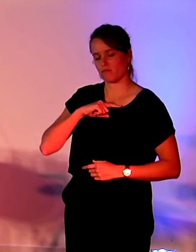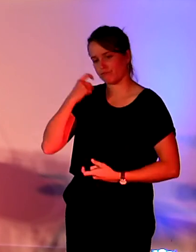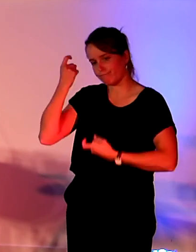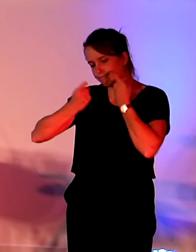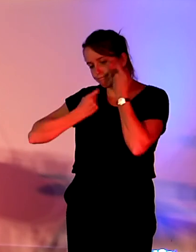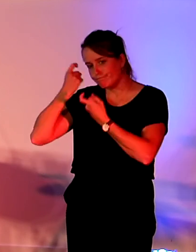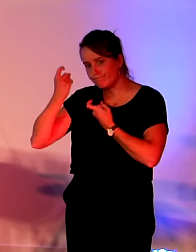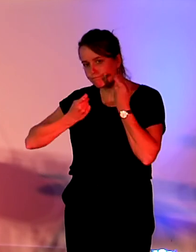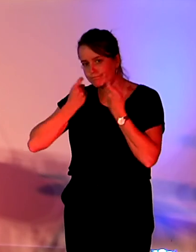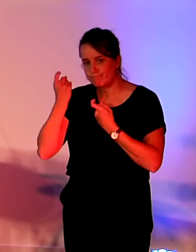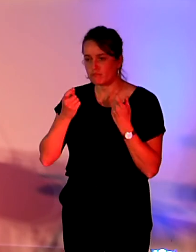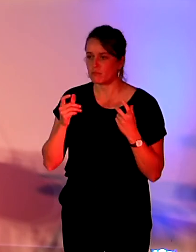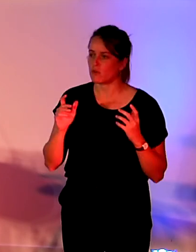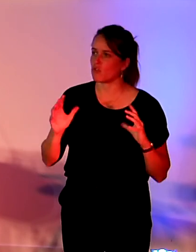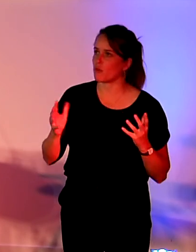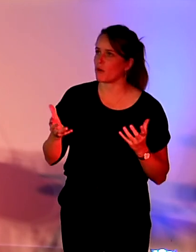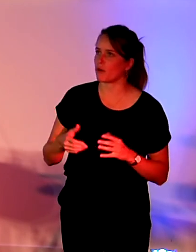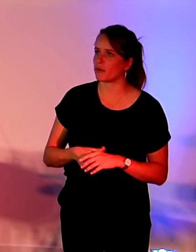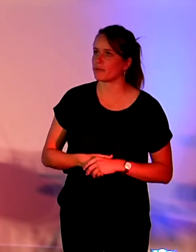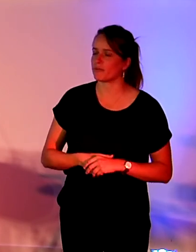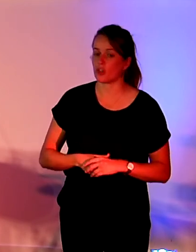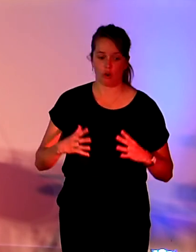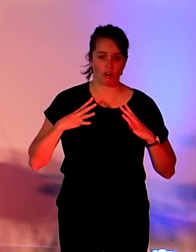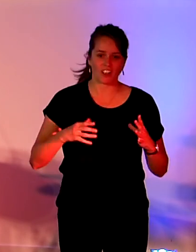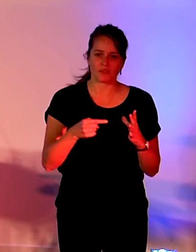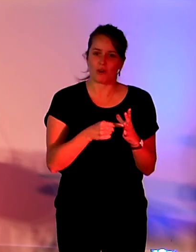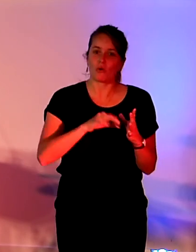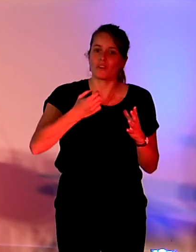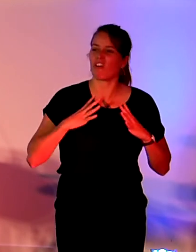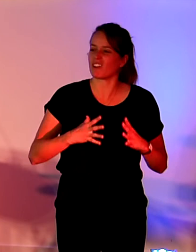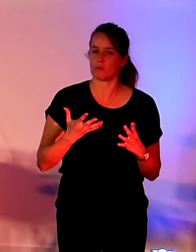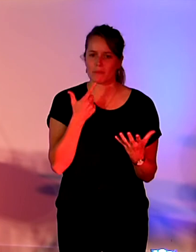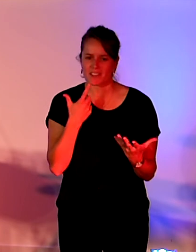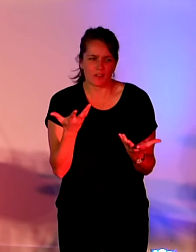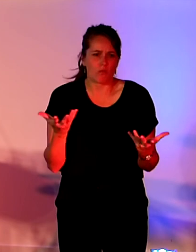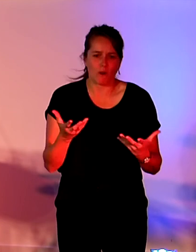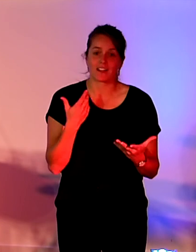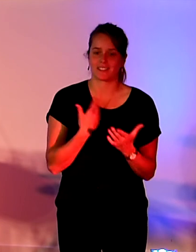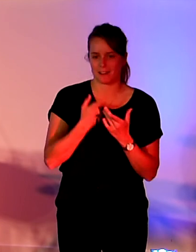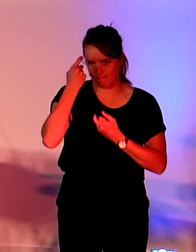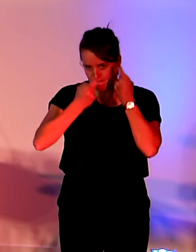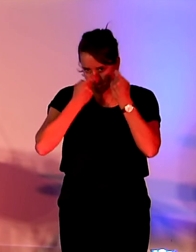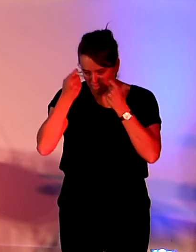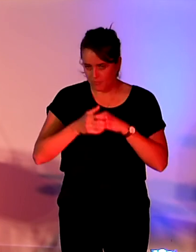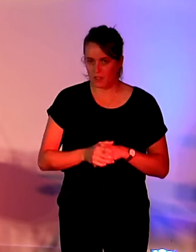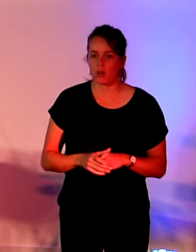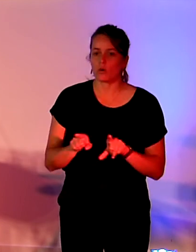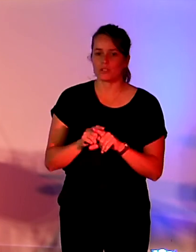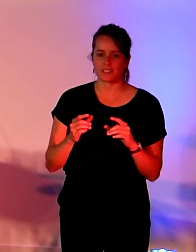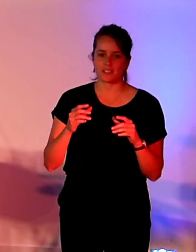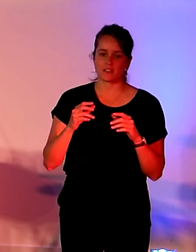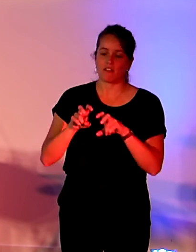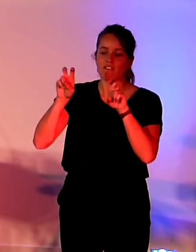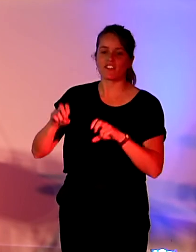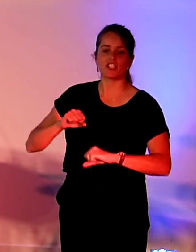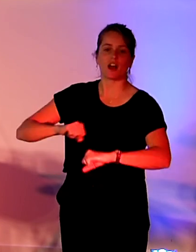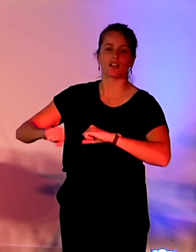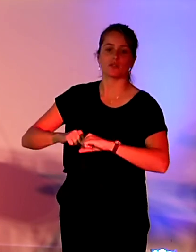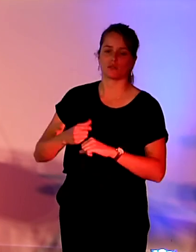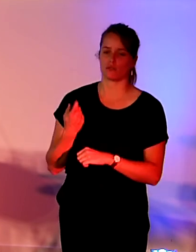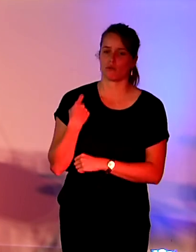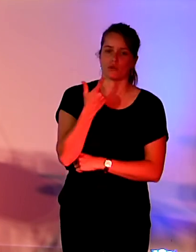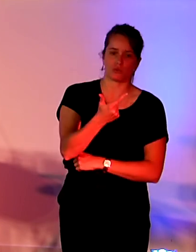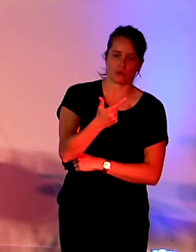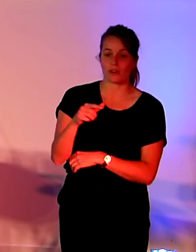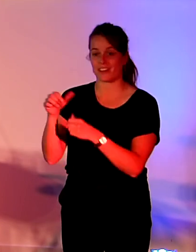quelle forme pourraient prendre ces engagements. Ensuite, la fiche actions 2 et 11 qui vise à faire de l